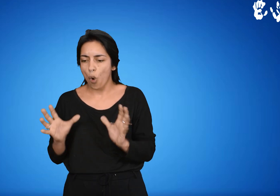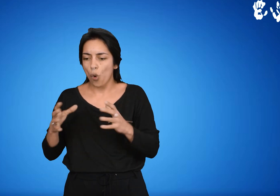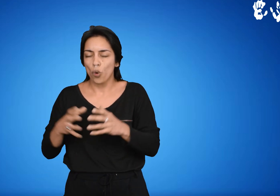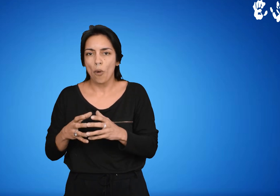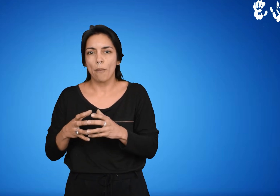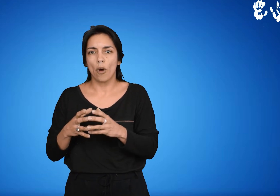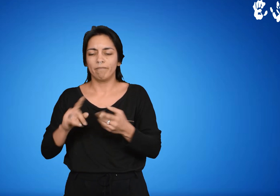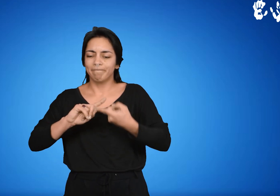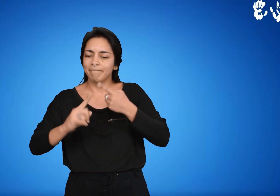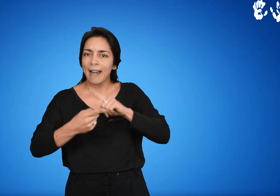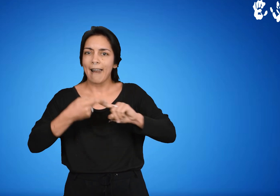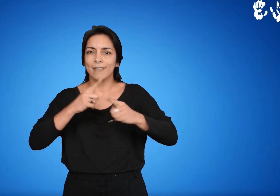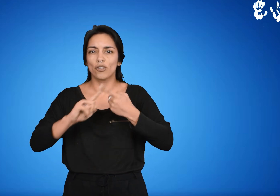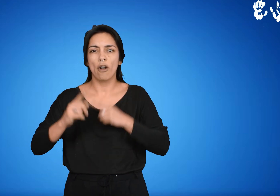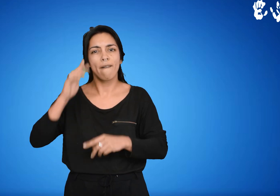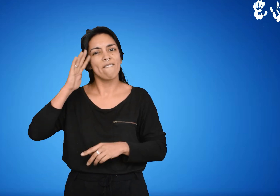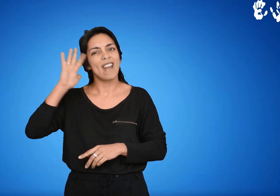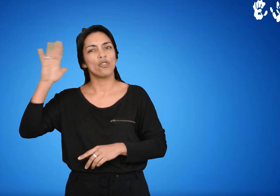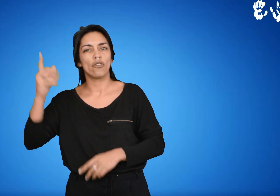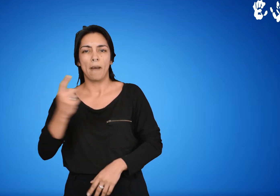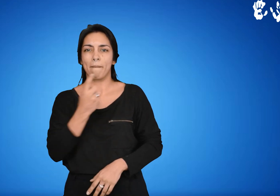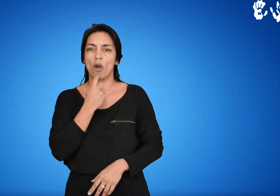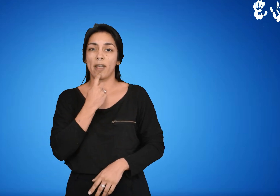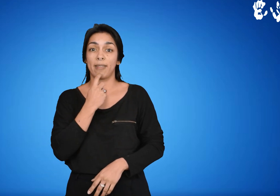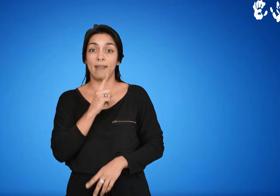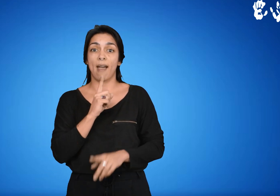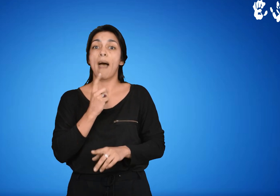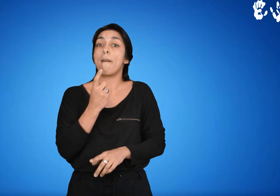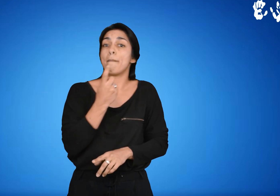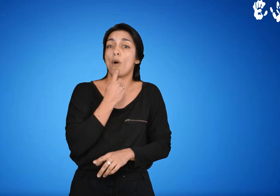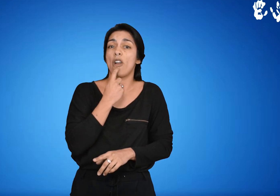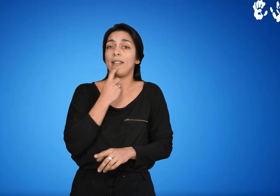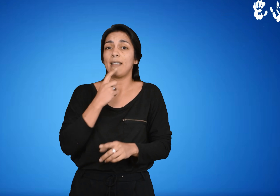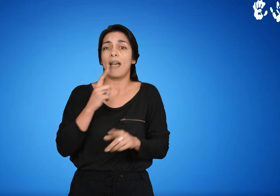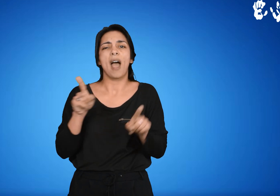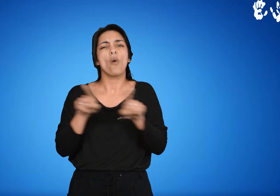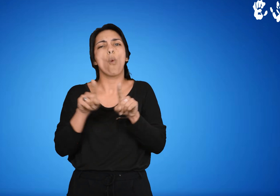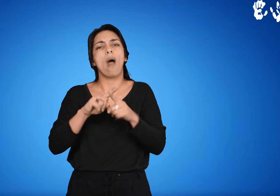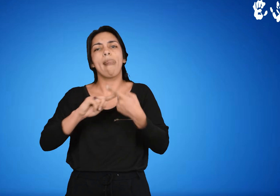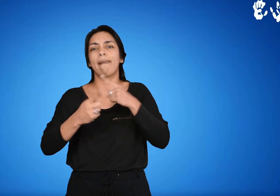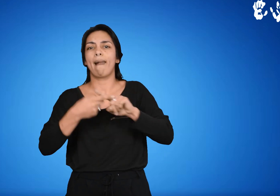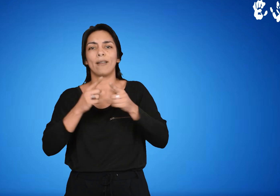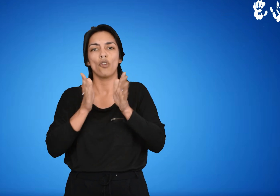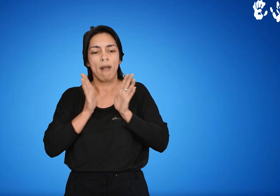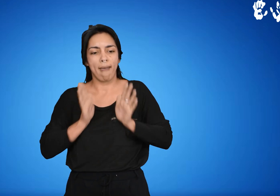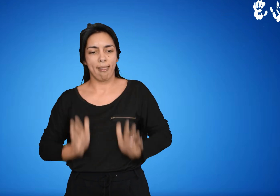colectivo, Estado. La relación entre filosofía política y política es, entonces,